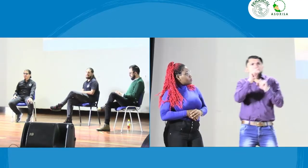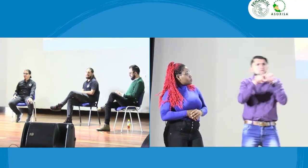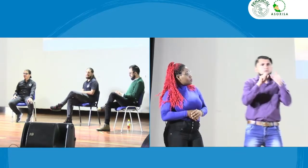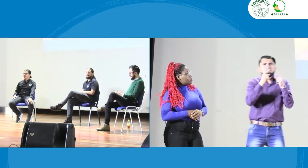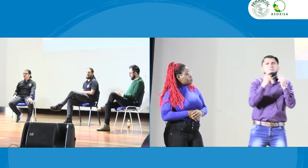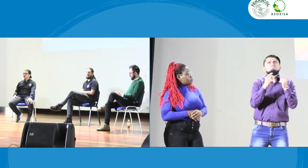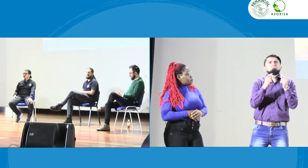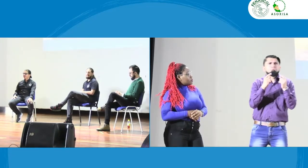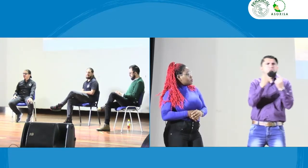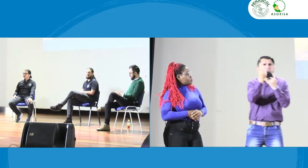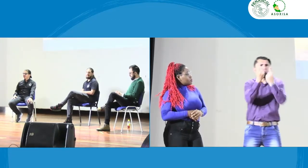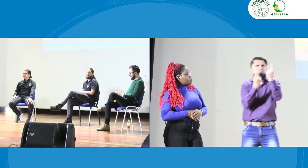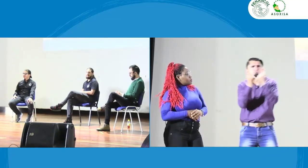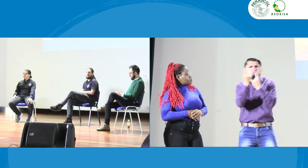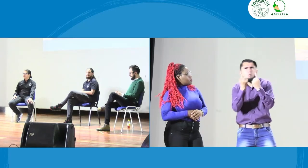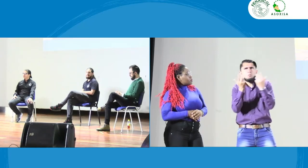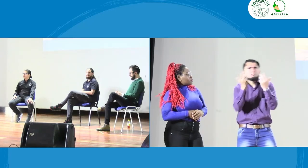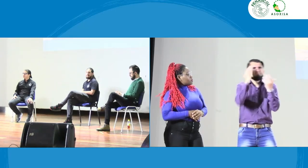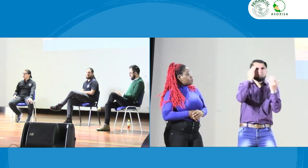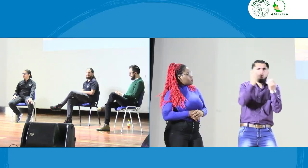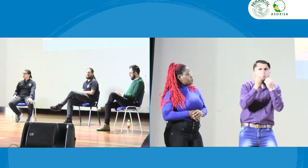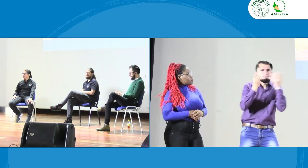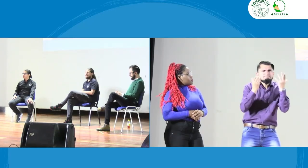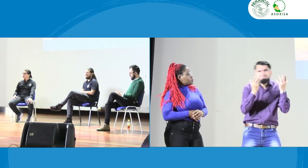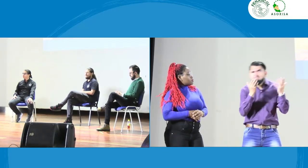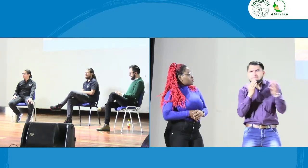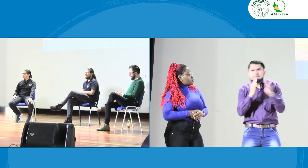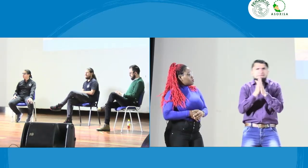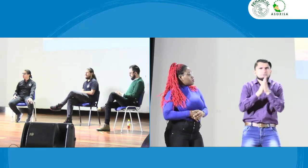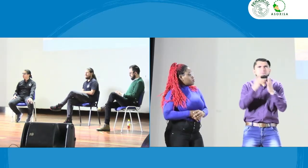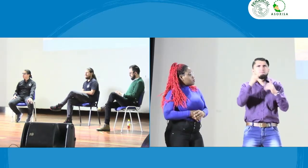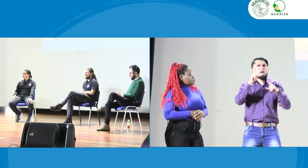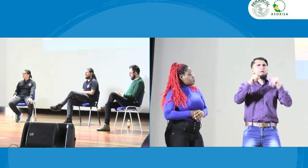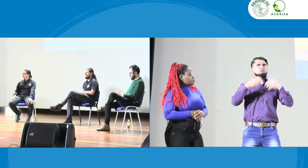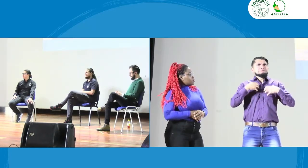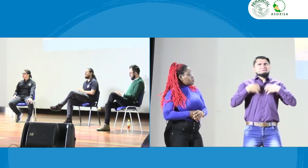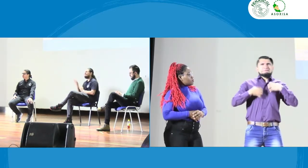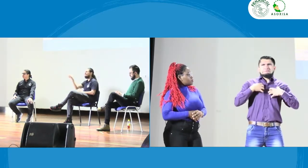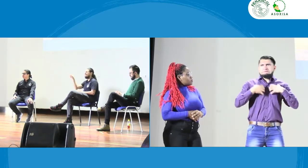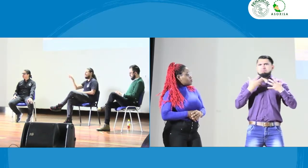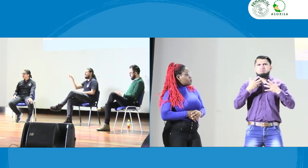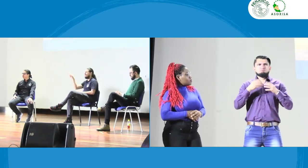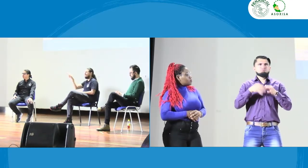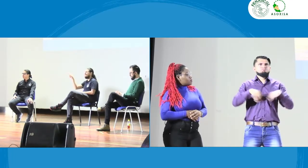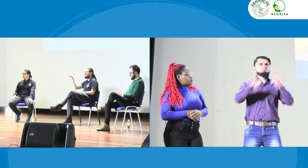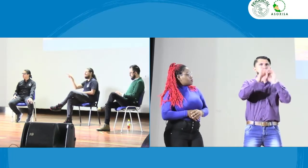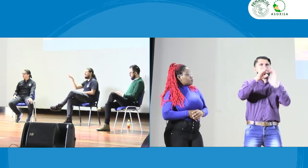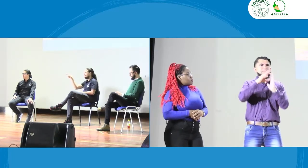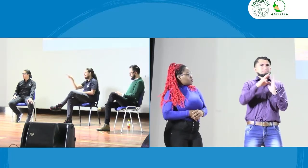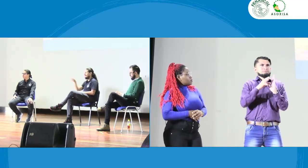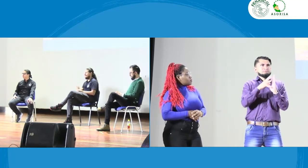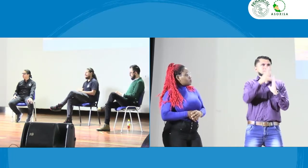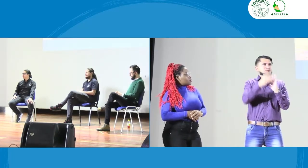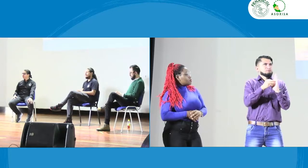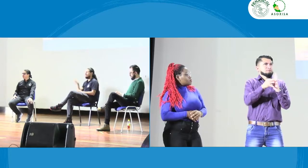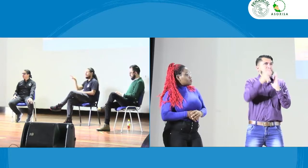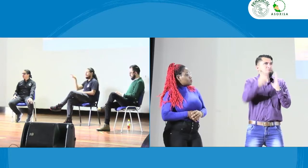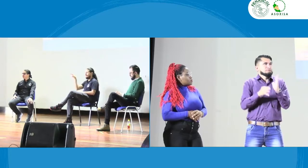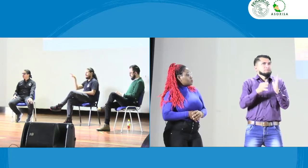recordarles que quienes vengan a hacer sus preguntas tal vez hay muchas inquietudes al